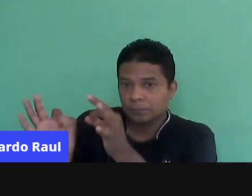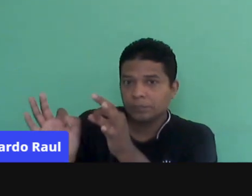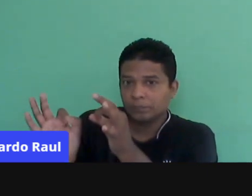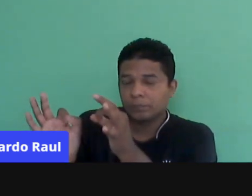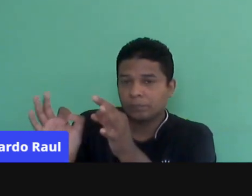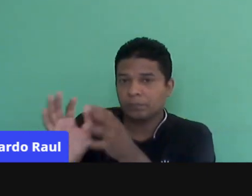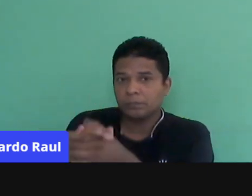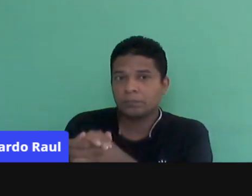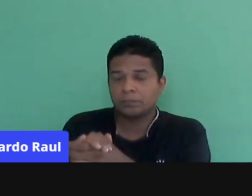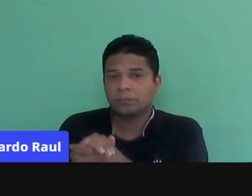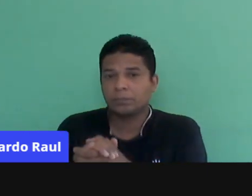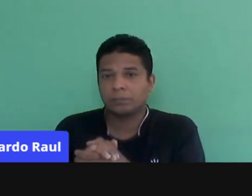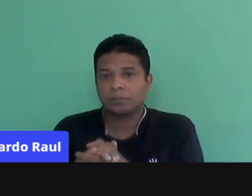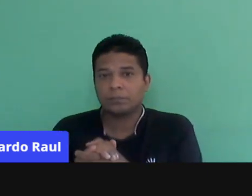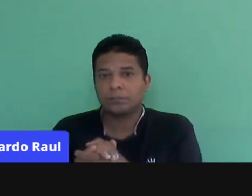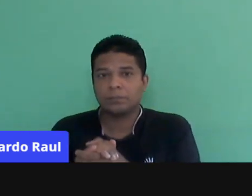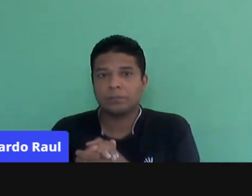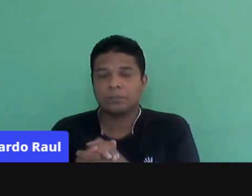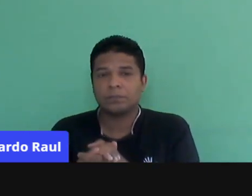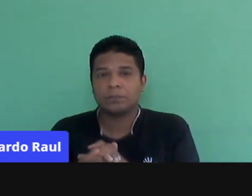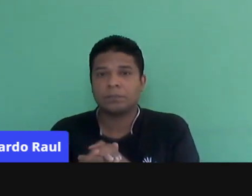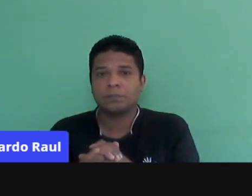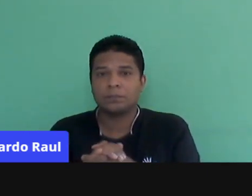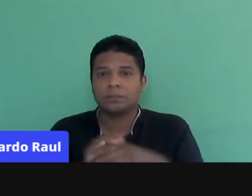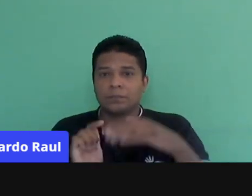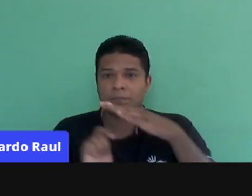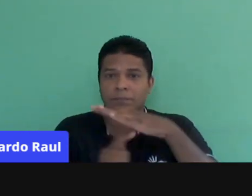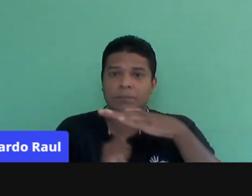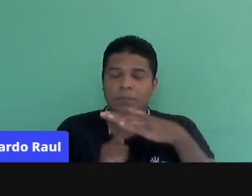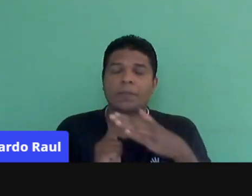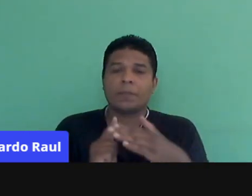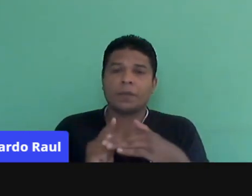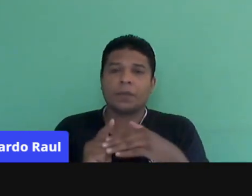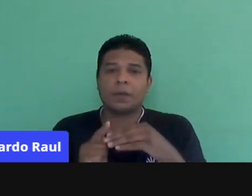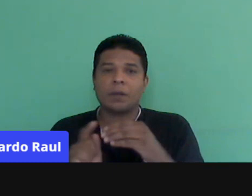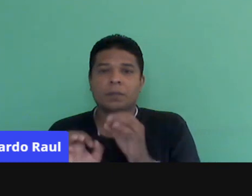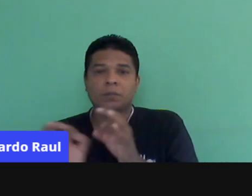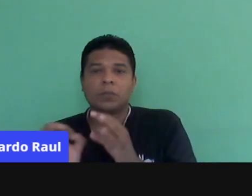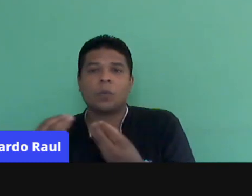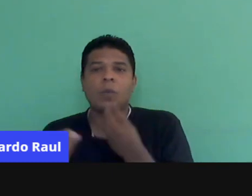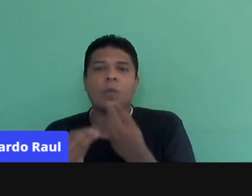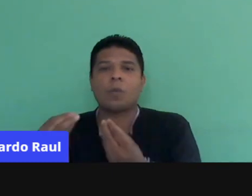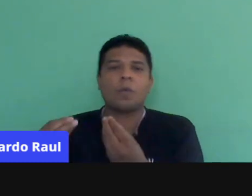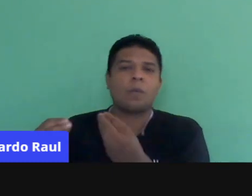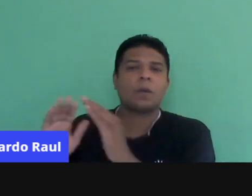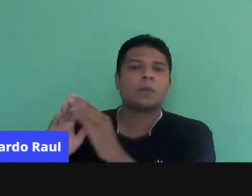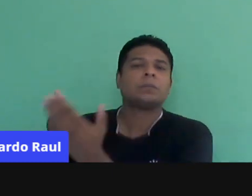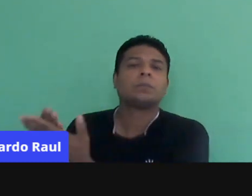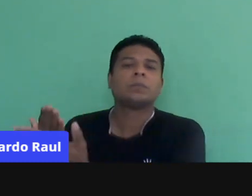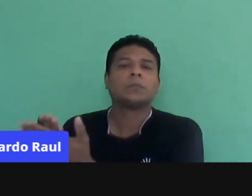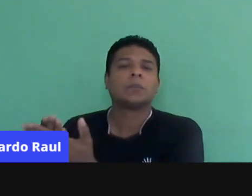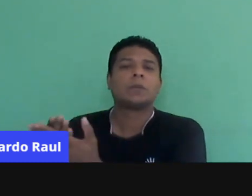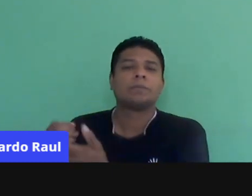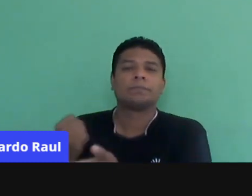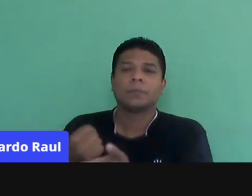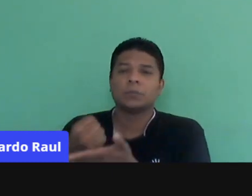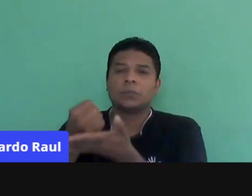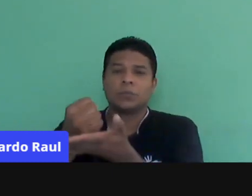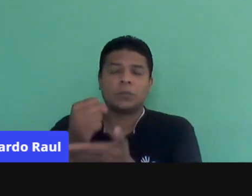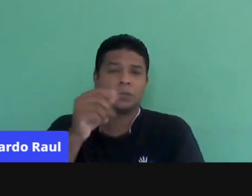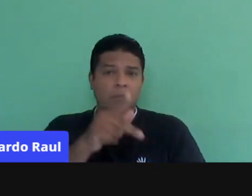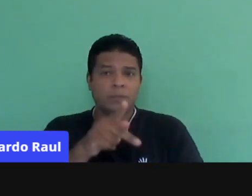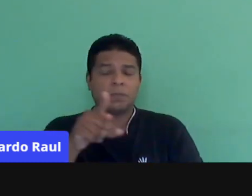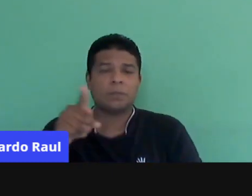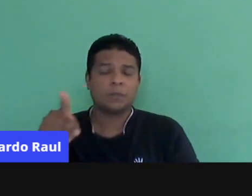gestão e acompanhamento nesse momento remoto. Como que as redes estão amparando esse professor para